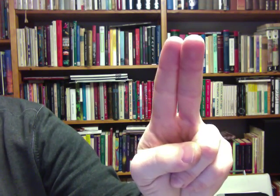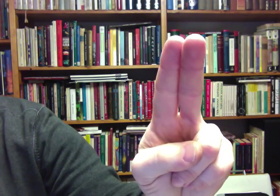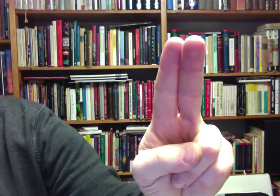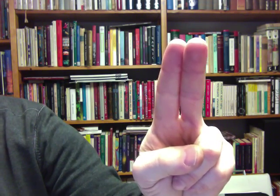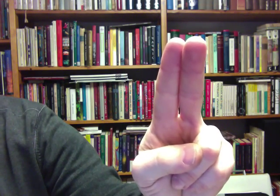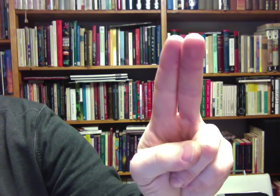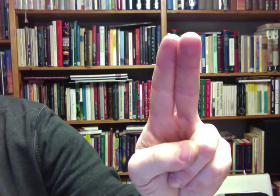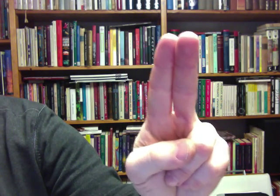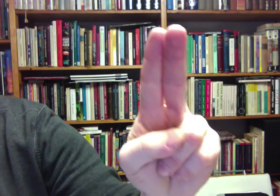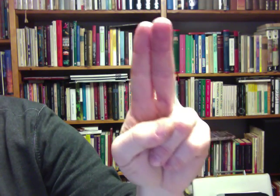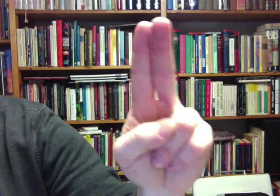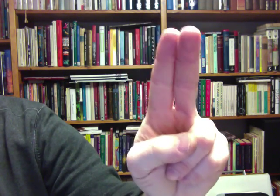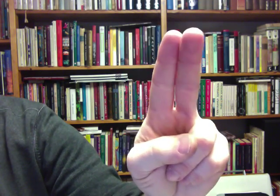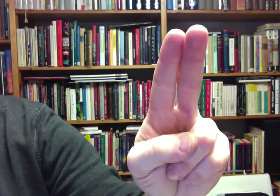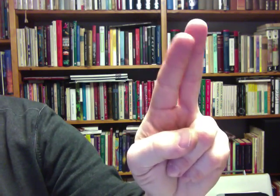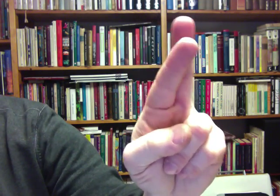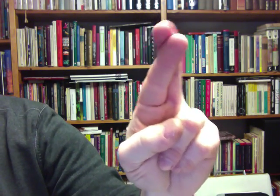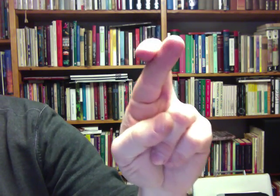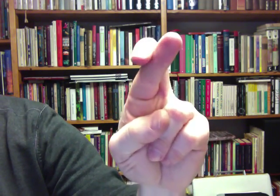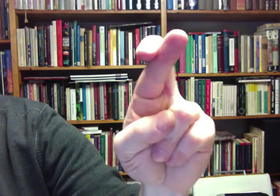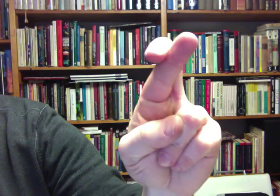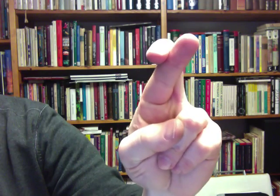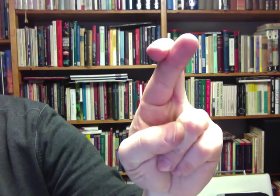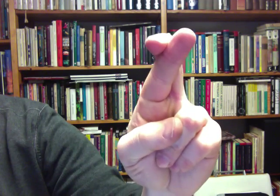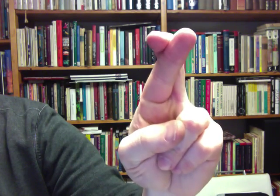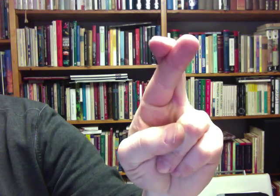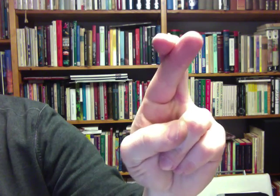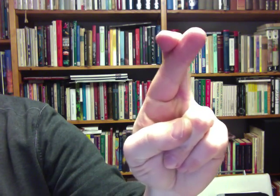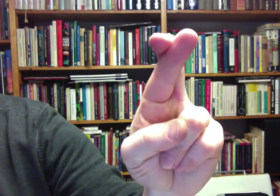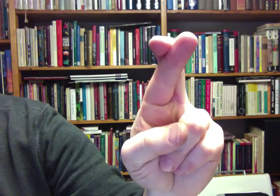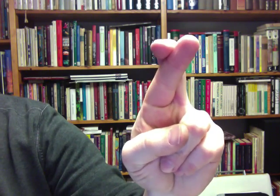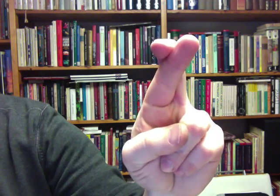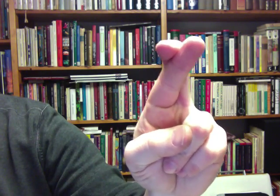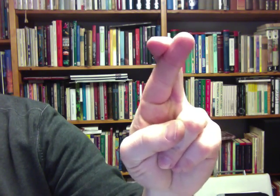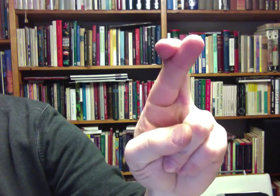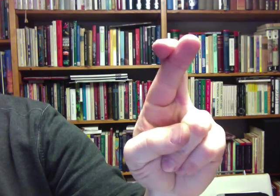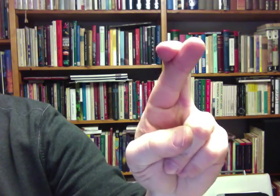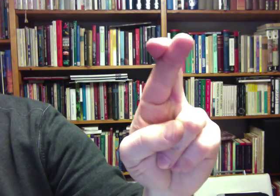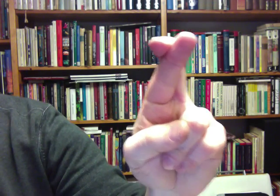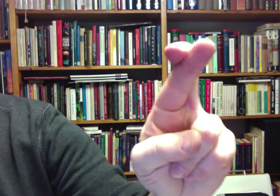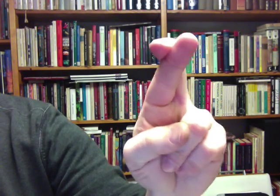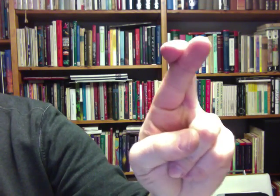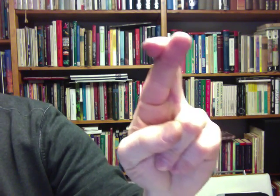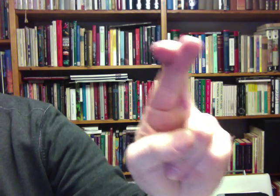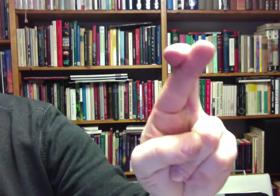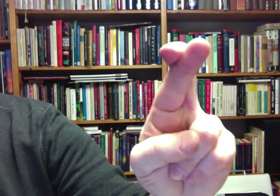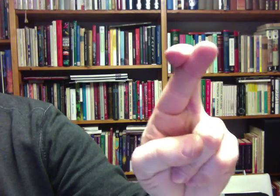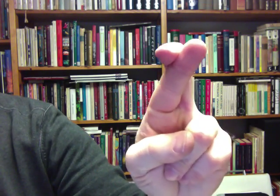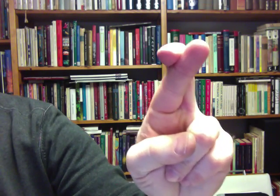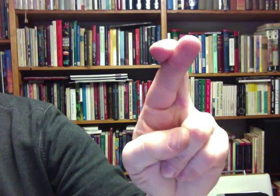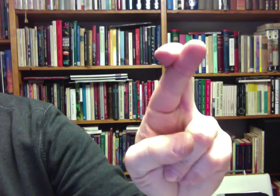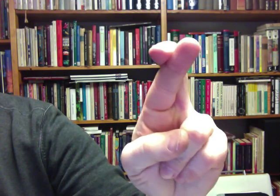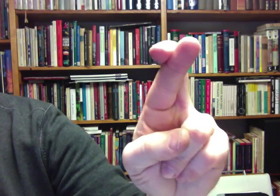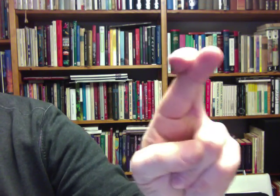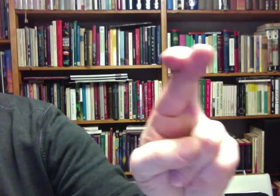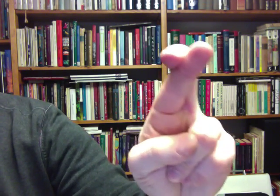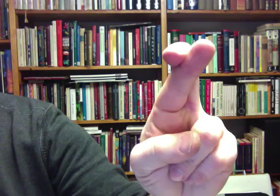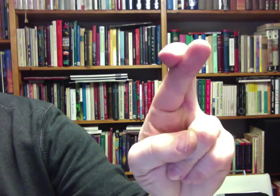-asentoon. Sitten ristiin. Näin he tehdään kun valehdellaan. Älä vedä Jumalaa mukaan sinun valheisiisi.